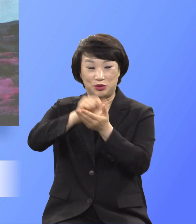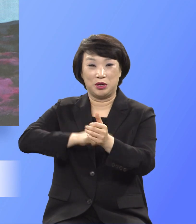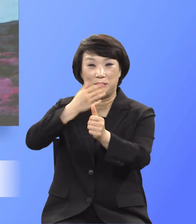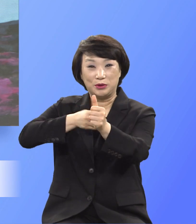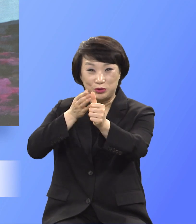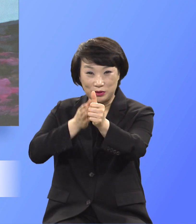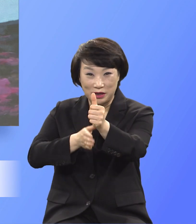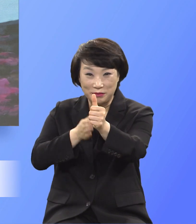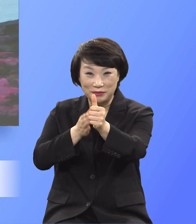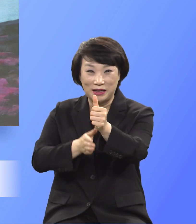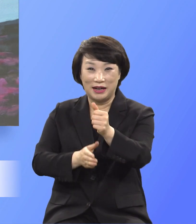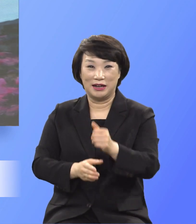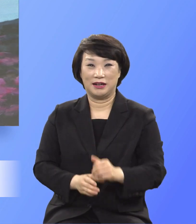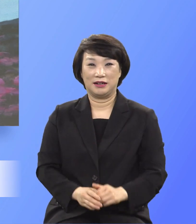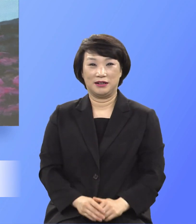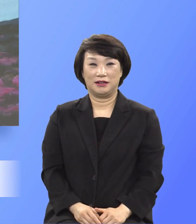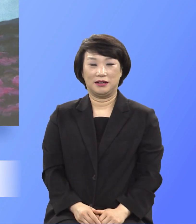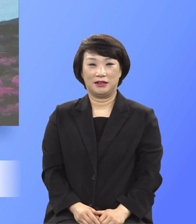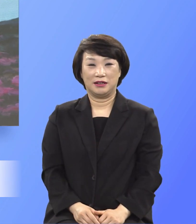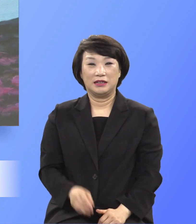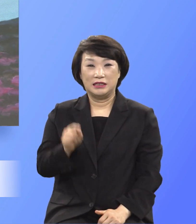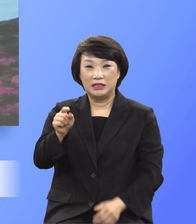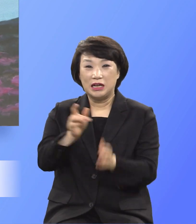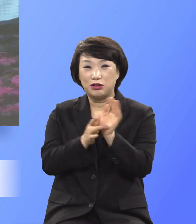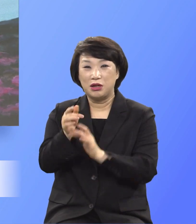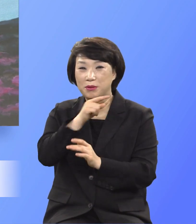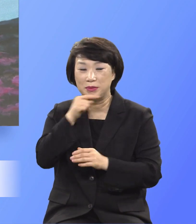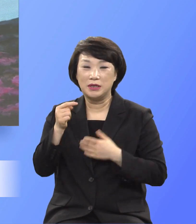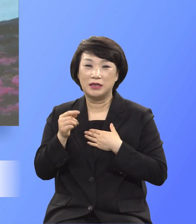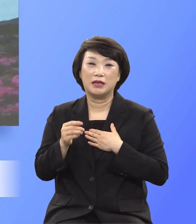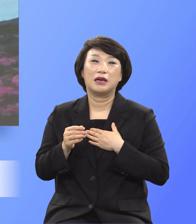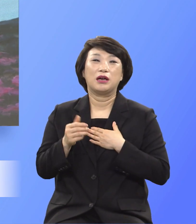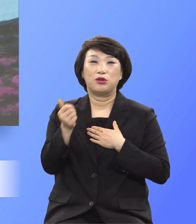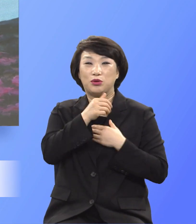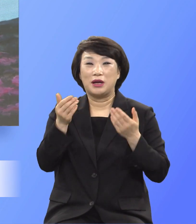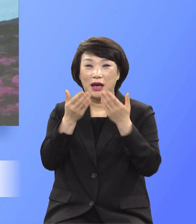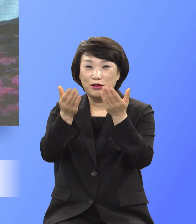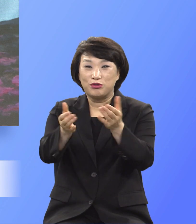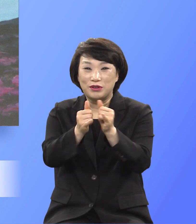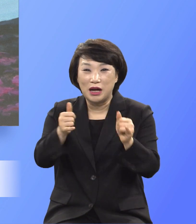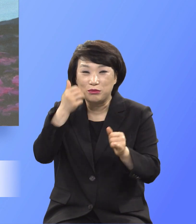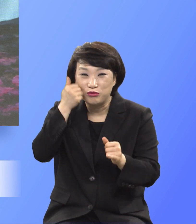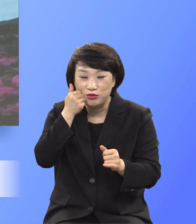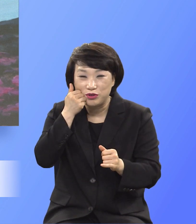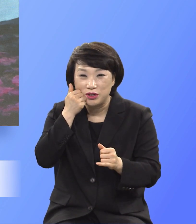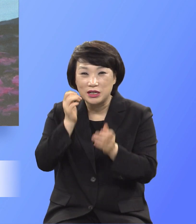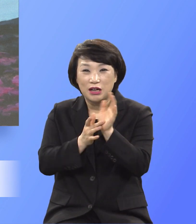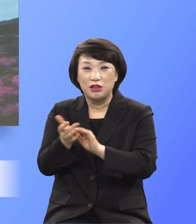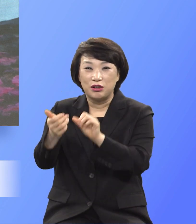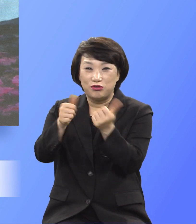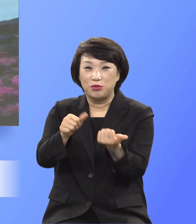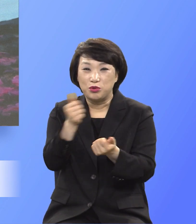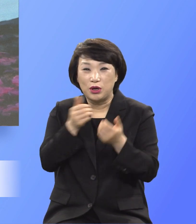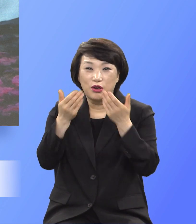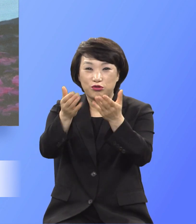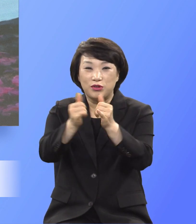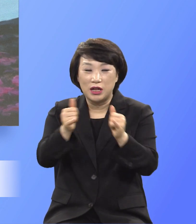이 피를 마르는 사람들이 죽을 마르는 사람들이 나를 살 제물로